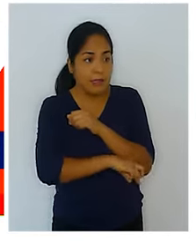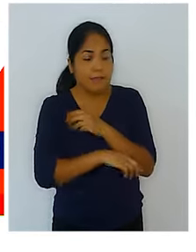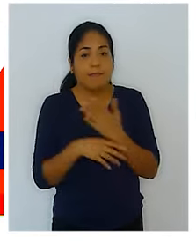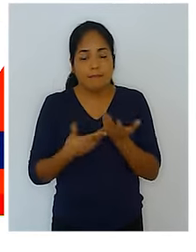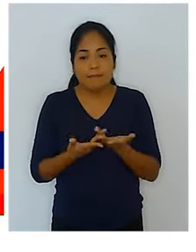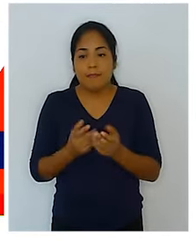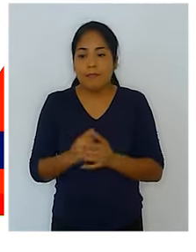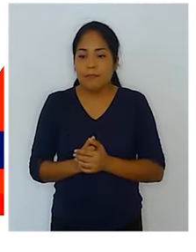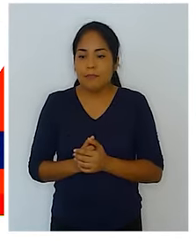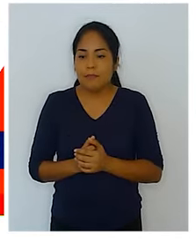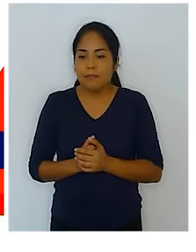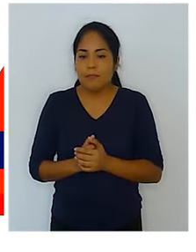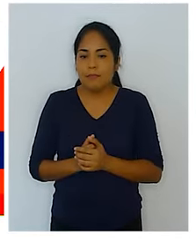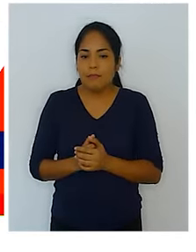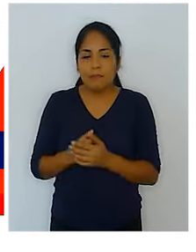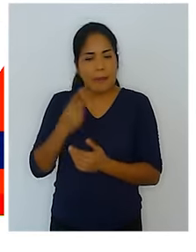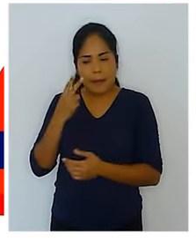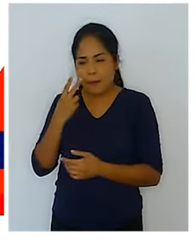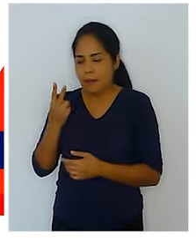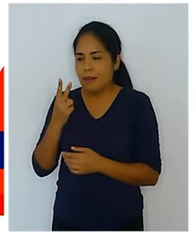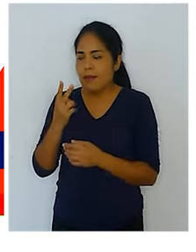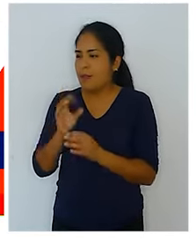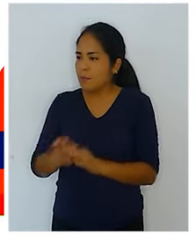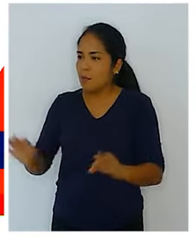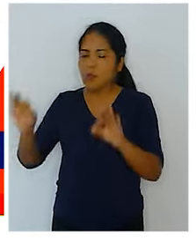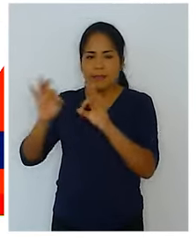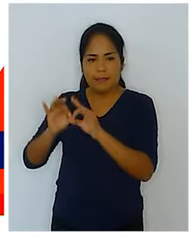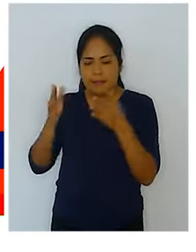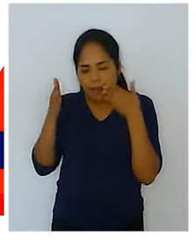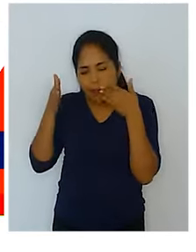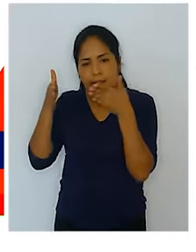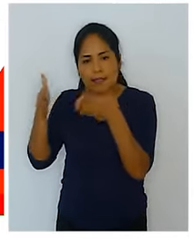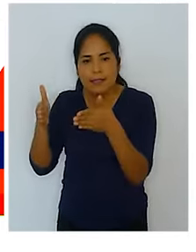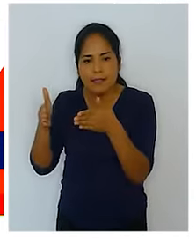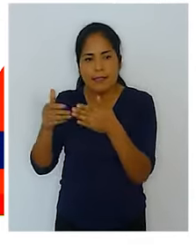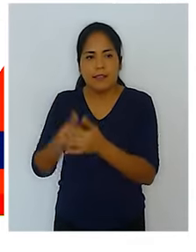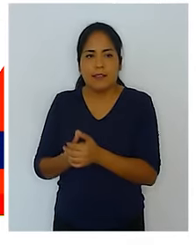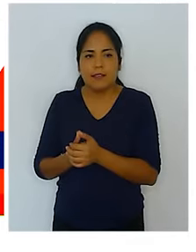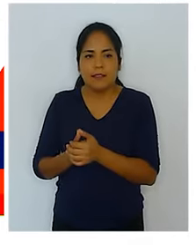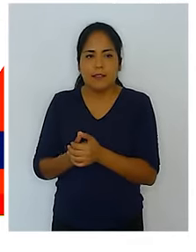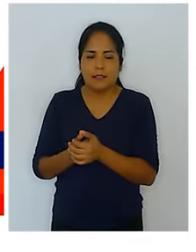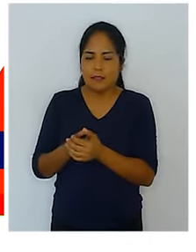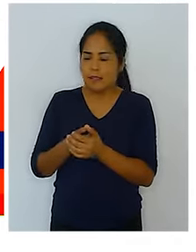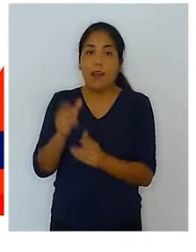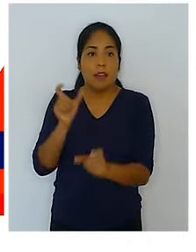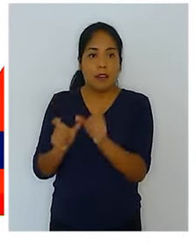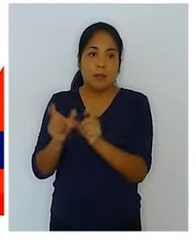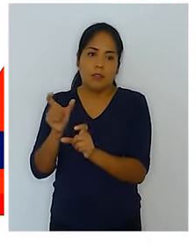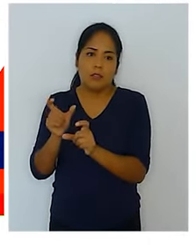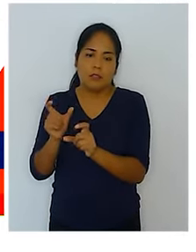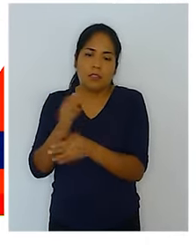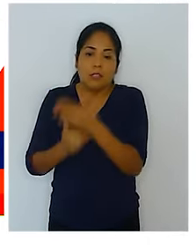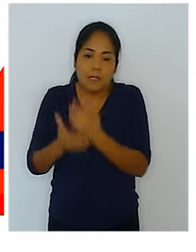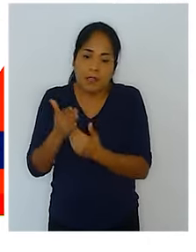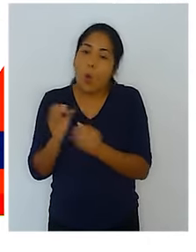para finalmente determinar la prioridad de atención a la